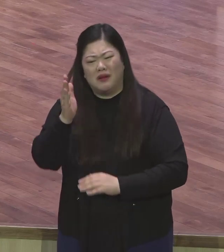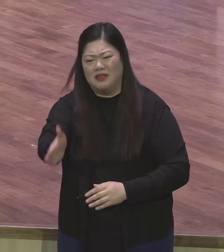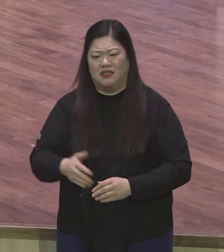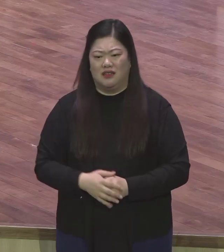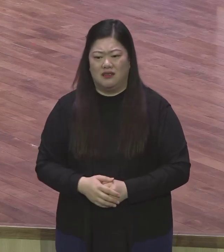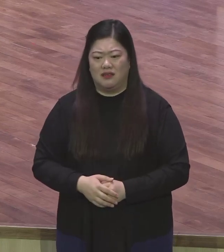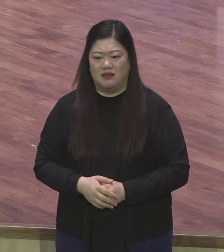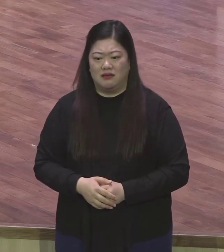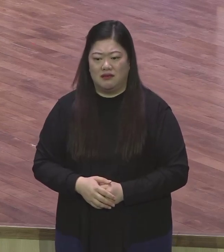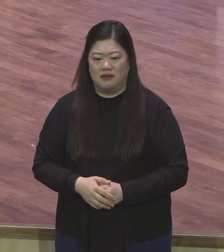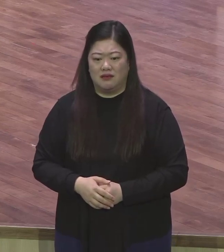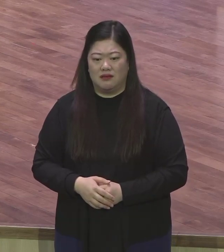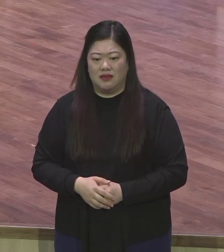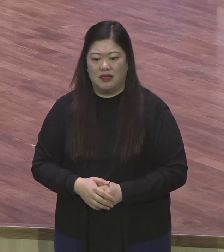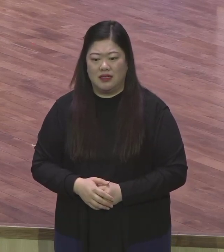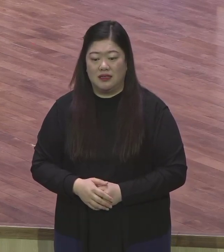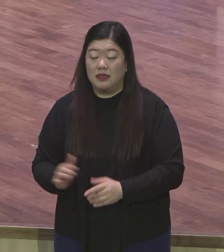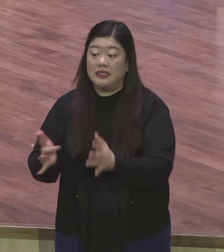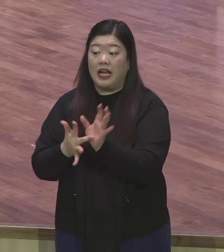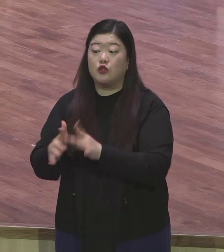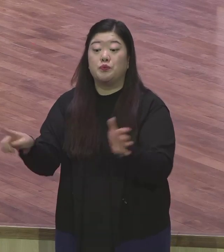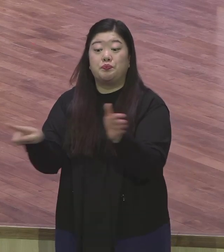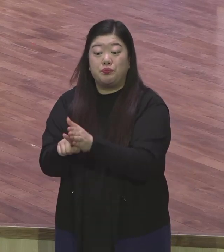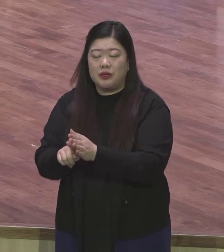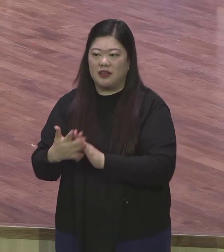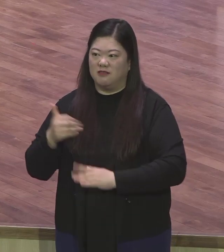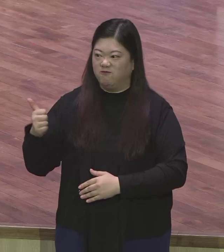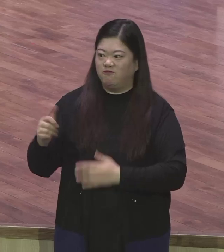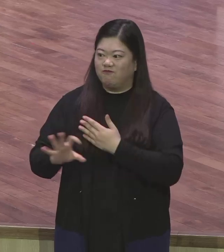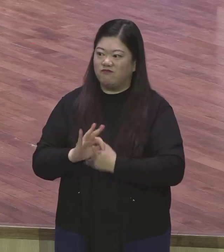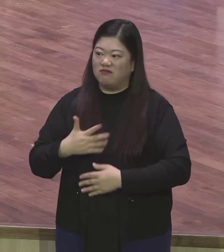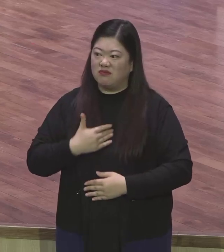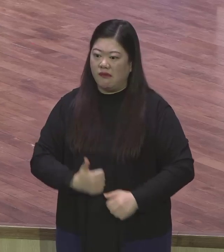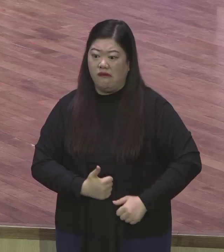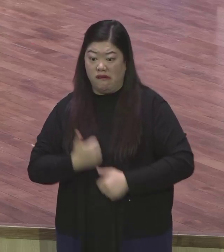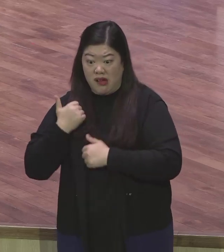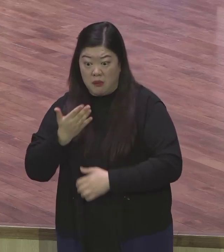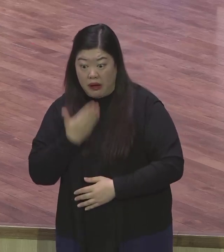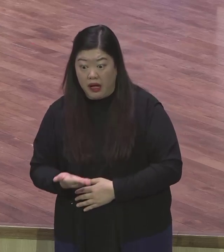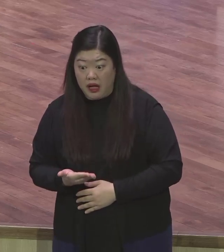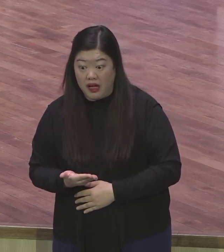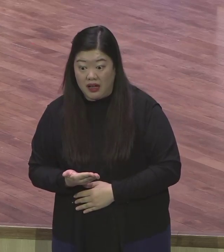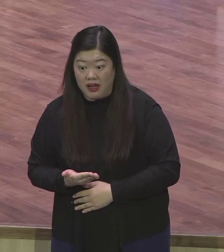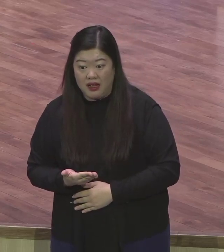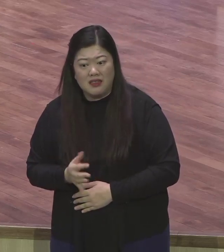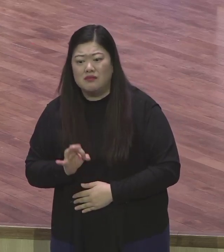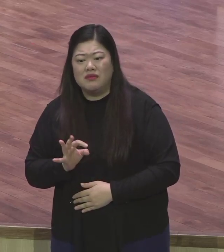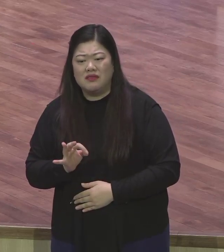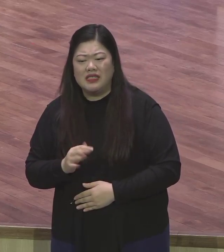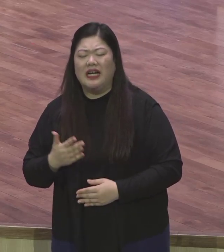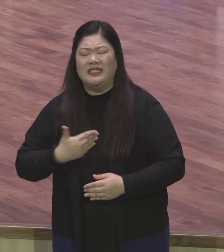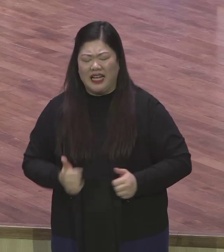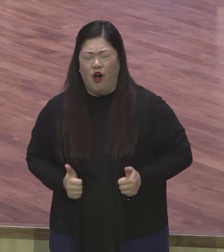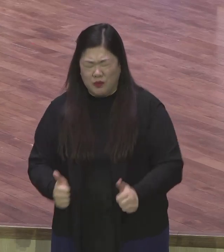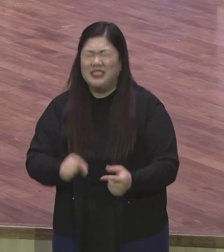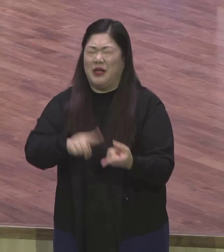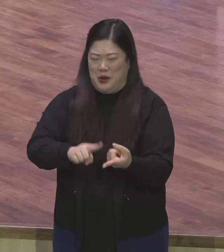추구라고 누구다 열정이라고 열심히 일하면서 누구보다도 사장이 볼 때 최고로 일하는 그때야 그게 성경적이에요